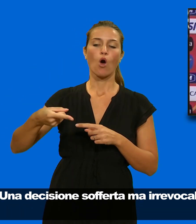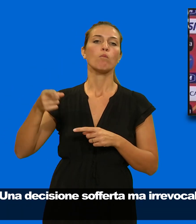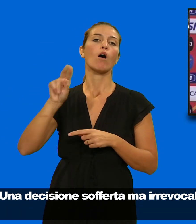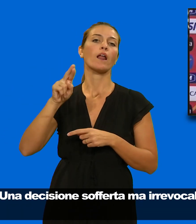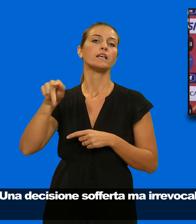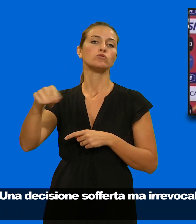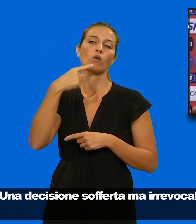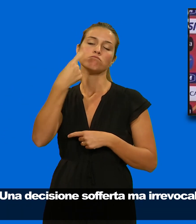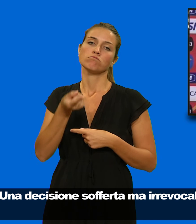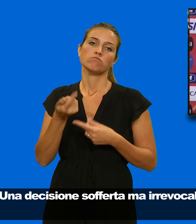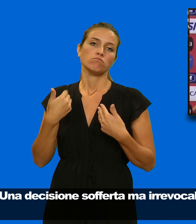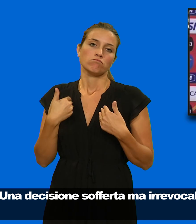irrevocabile, ha detto.